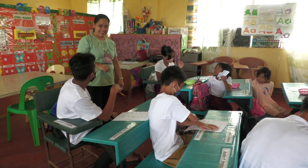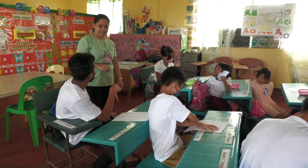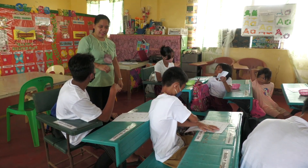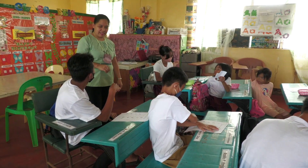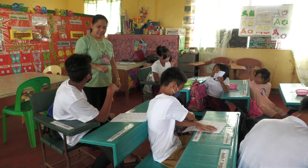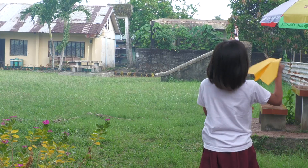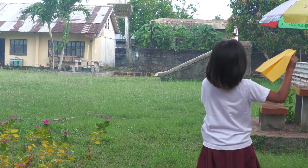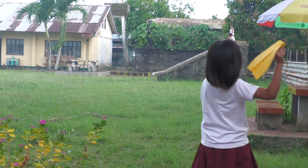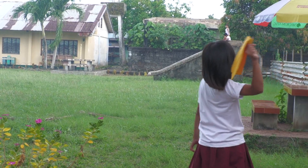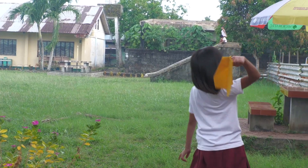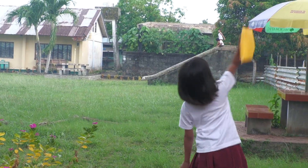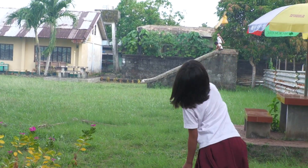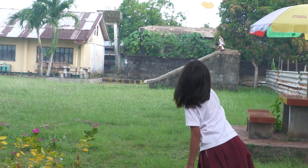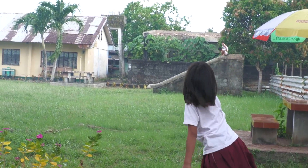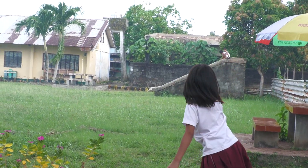nakagaya Thank you.